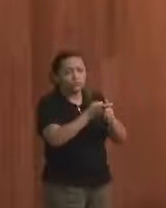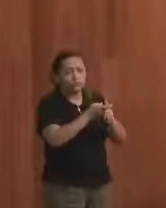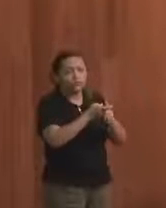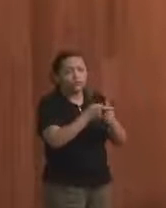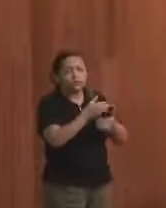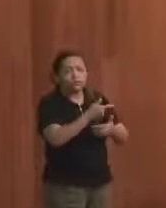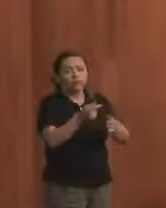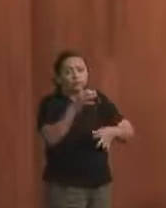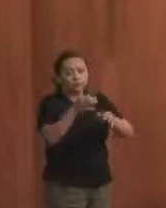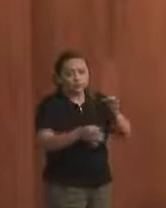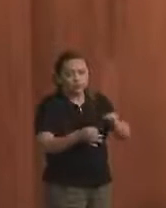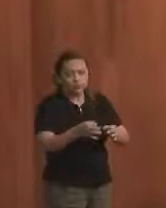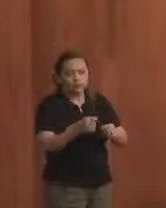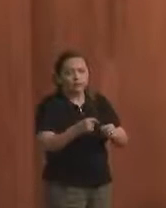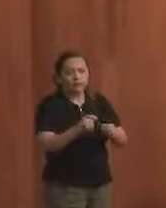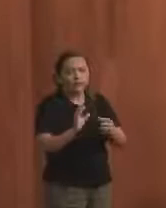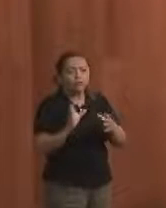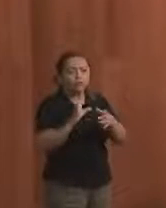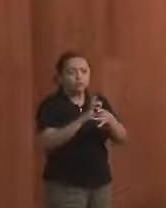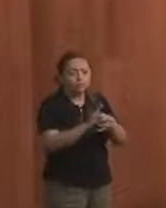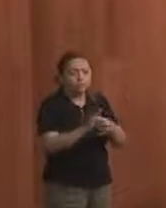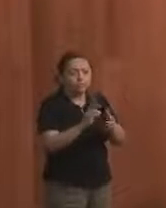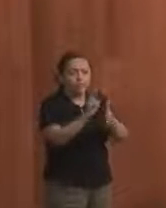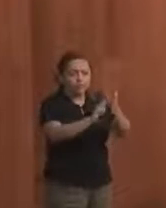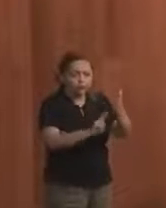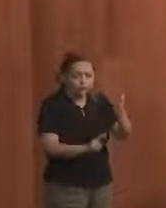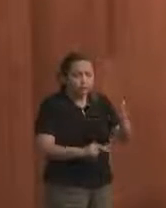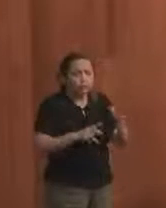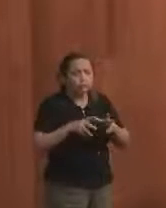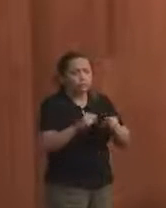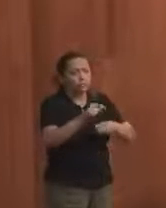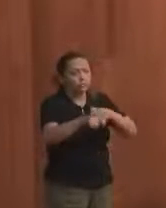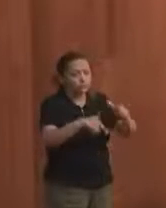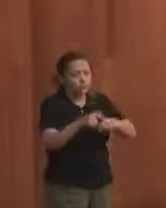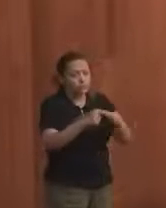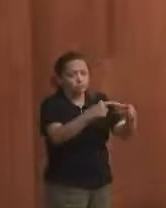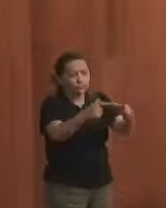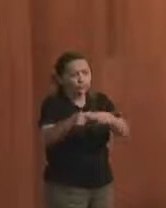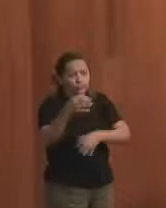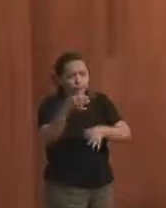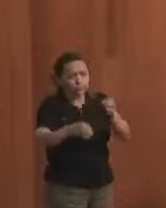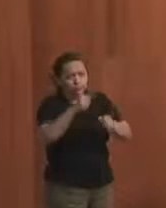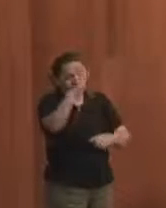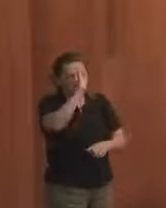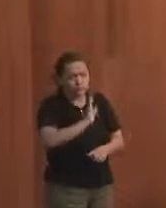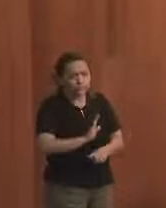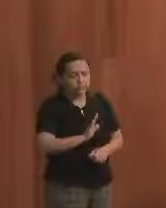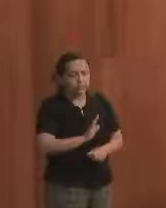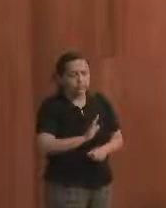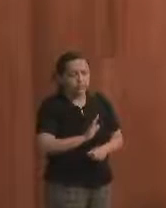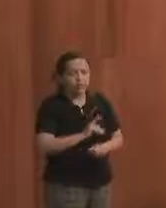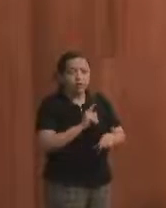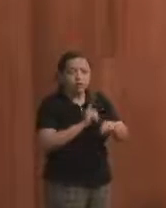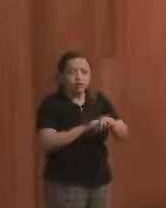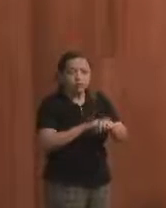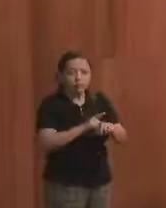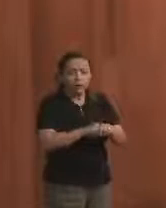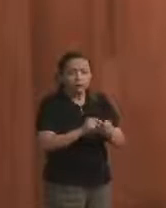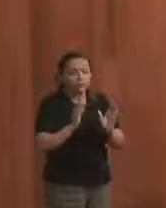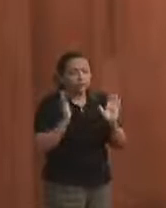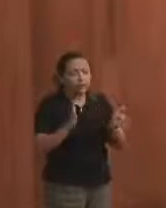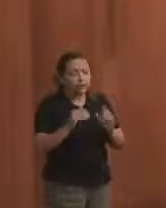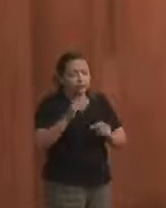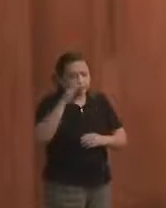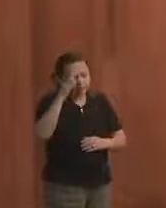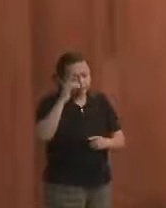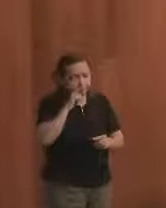Justiça Aberta, que compilava dados relatórios de produtividade dos órgãos judiciários brasileiros. Em um momento de grave crise de